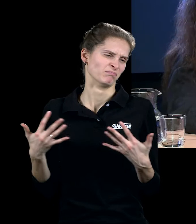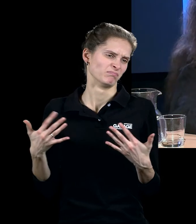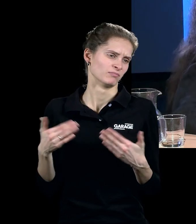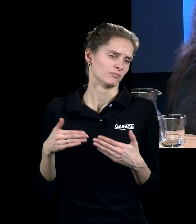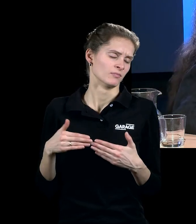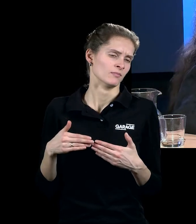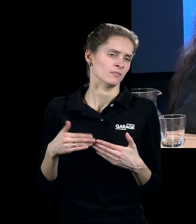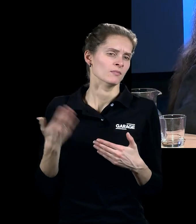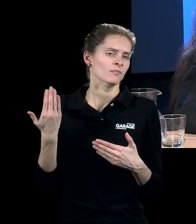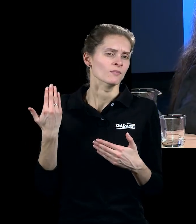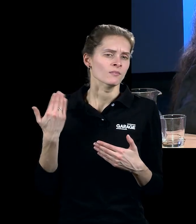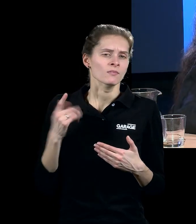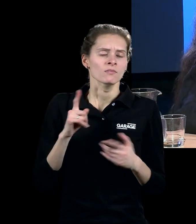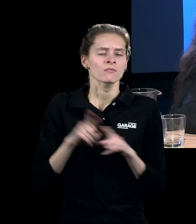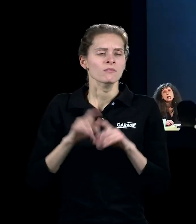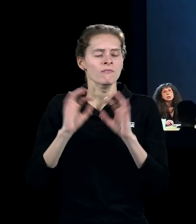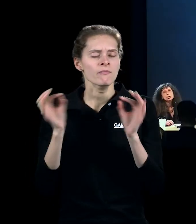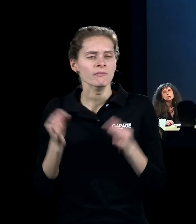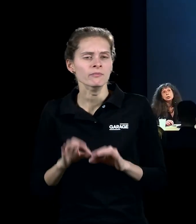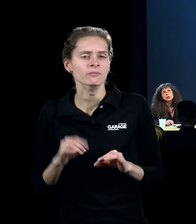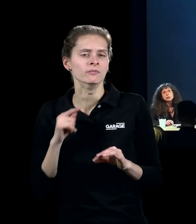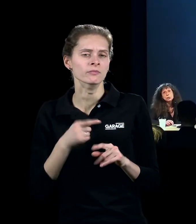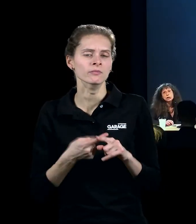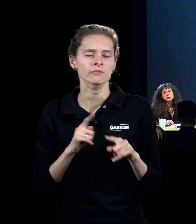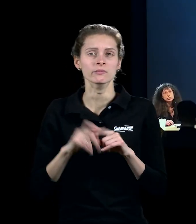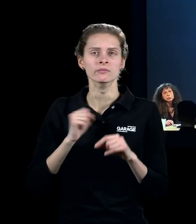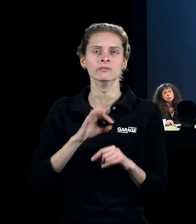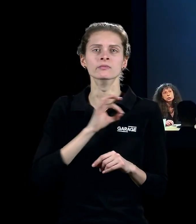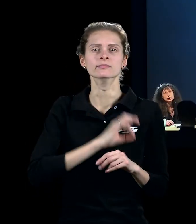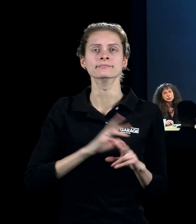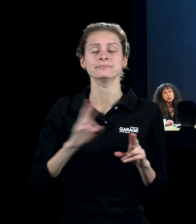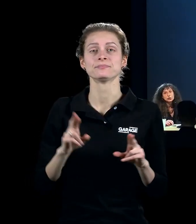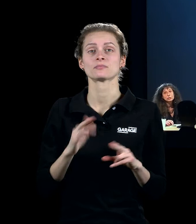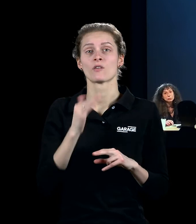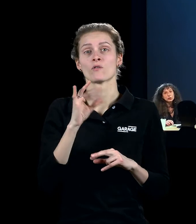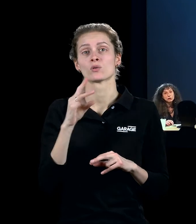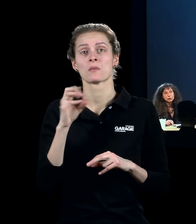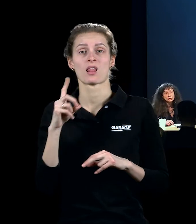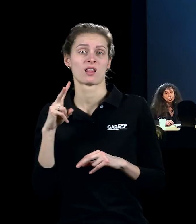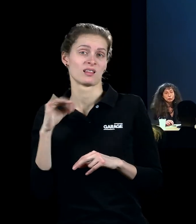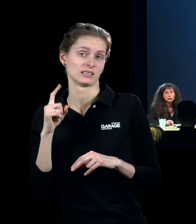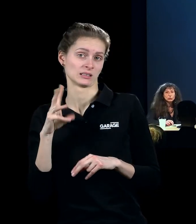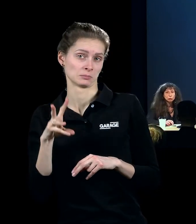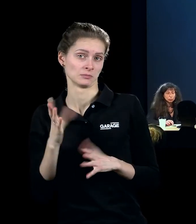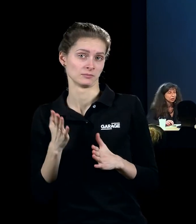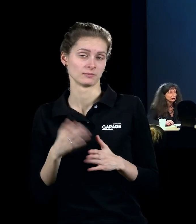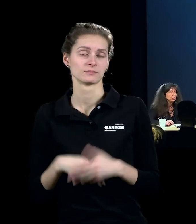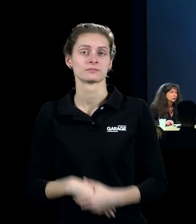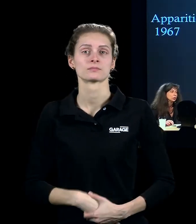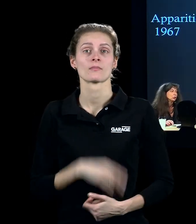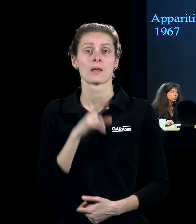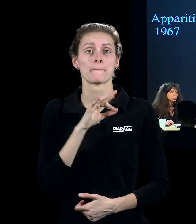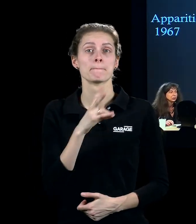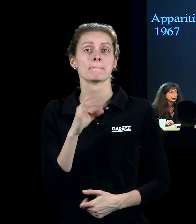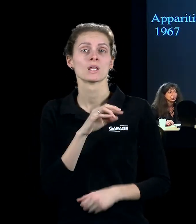предыдущих представлений о том, что такое искусство, можно использовать как формализм, как формотворчество. Это достаточно формалистическая группа, и то, что делает